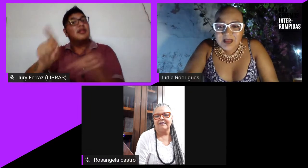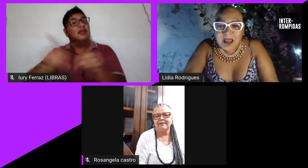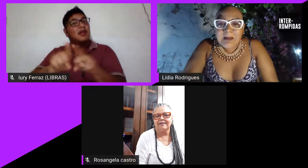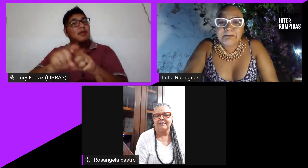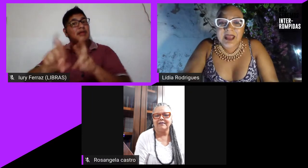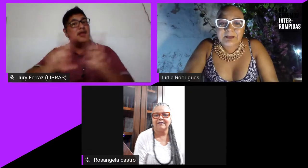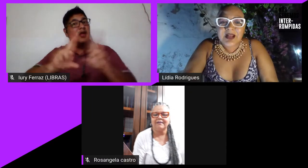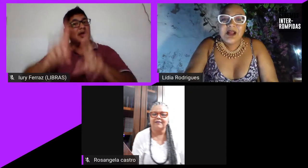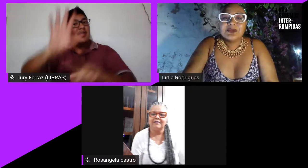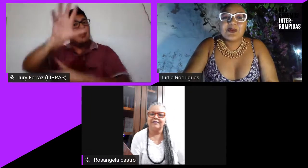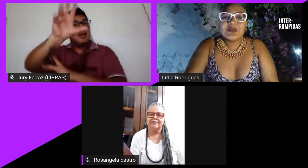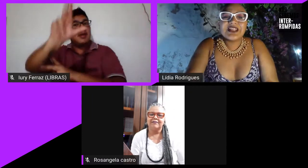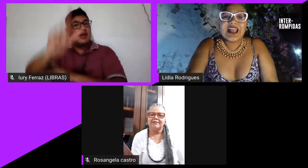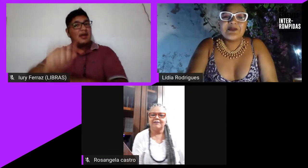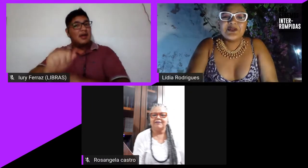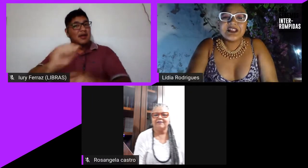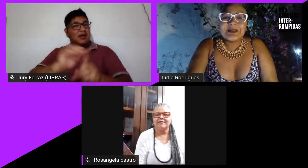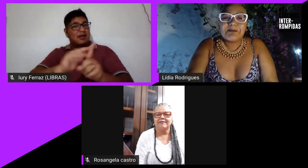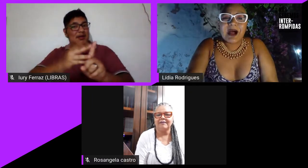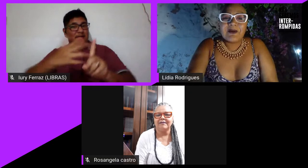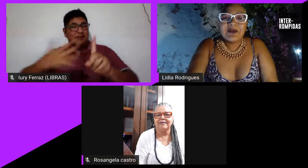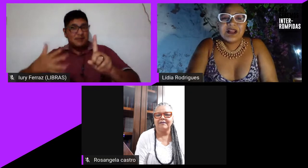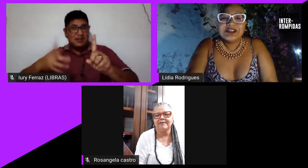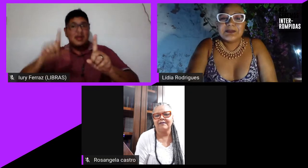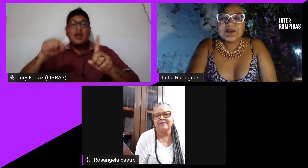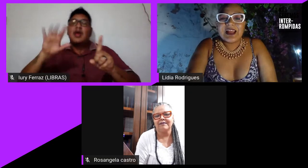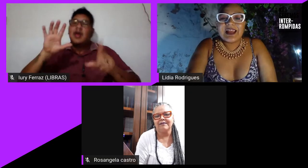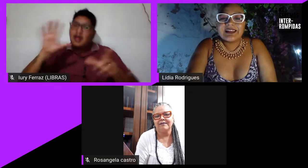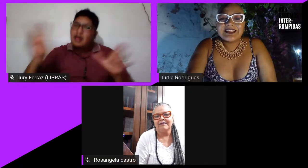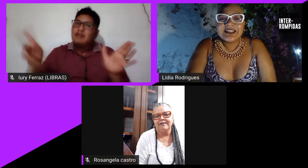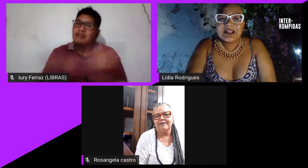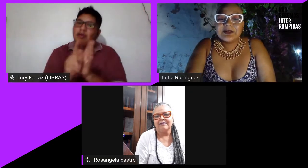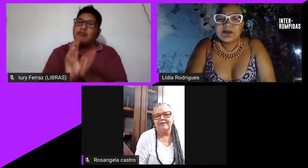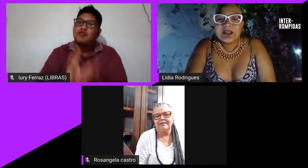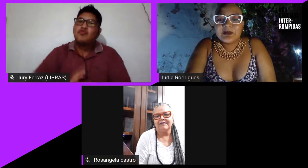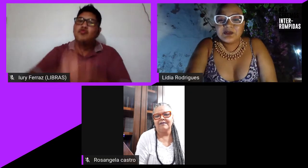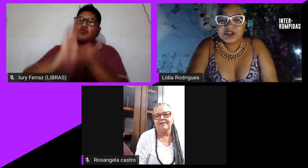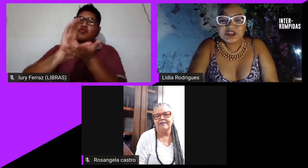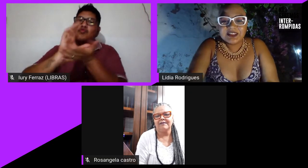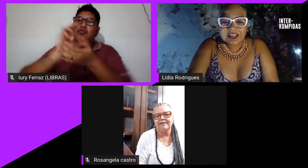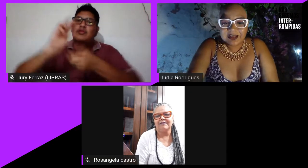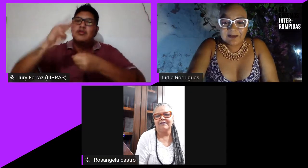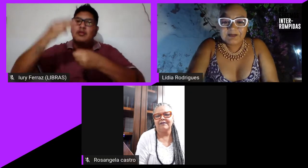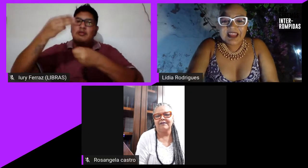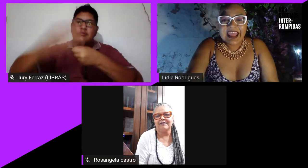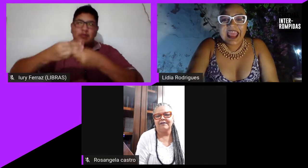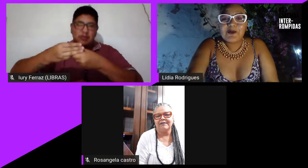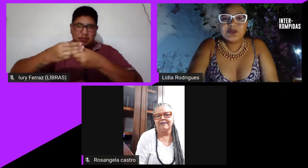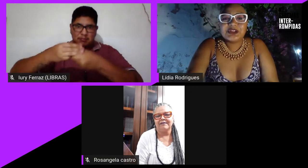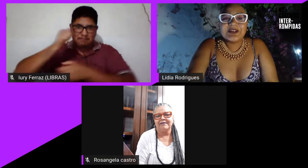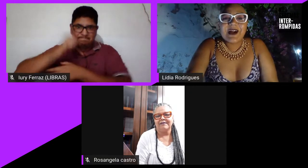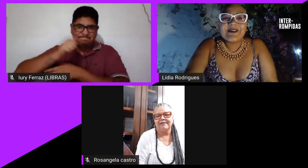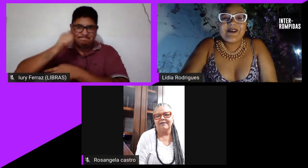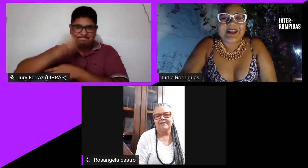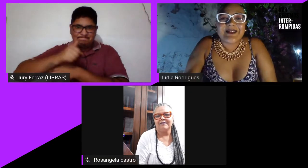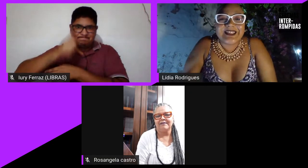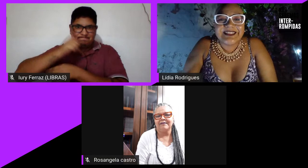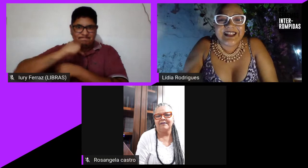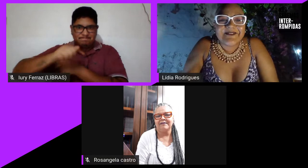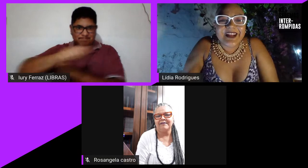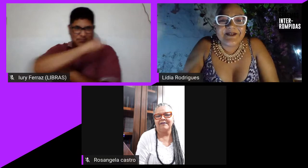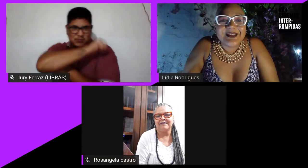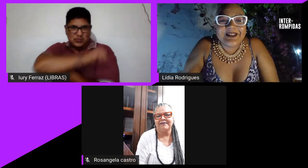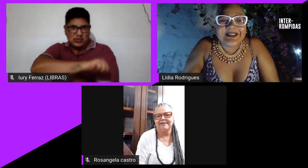-LGBT, membra do Conselho Municipal de Mulheres do Rio de Janeiro. É contigo agora,